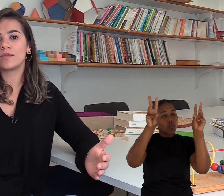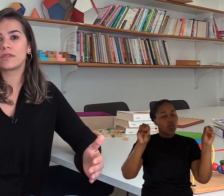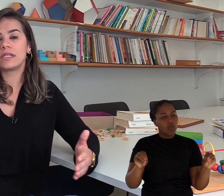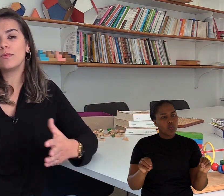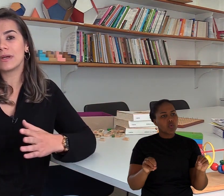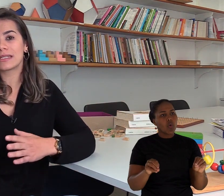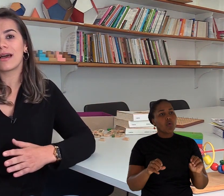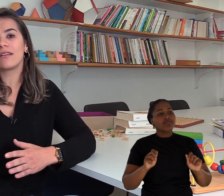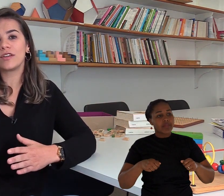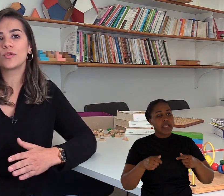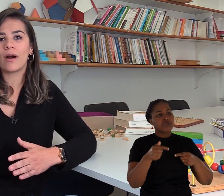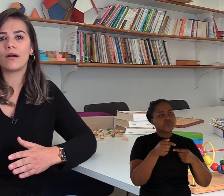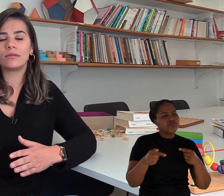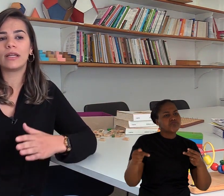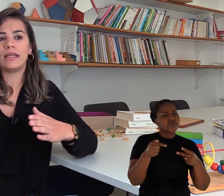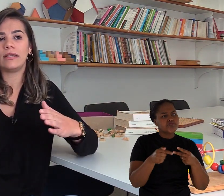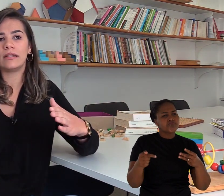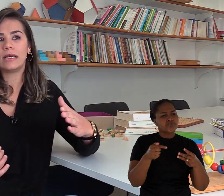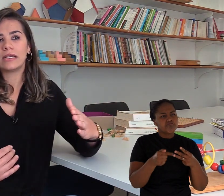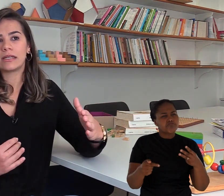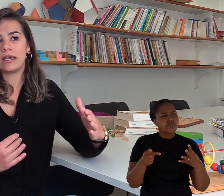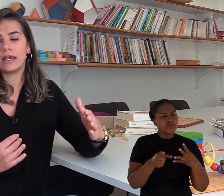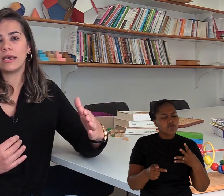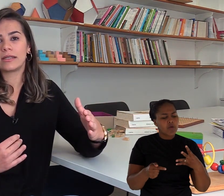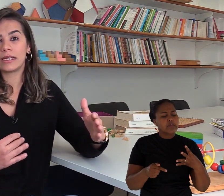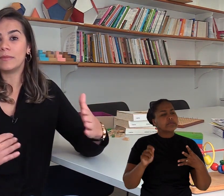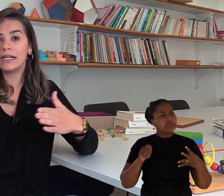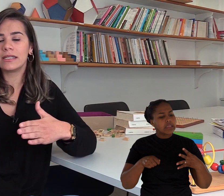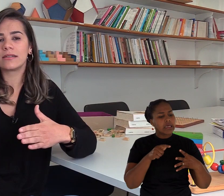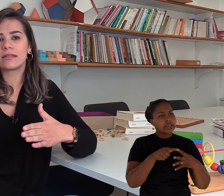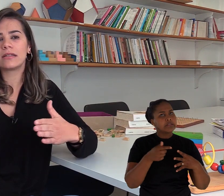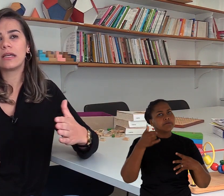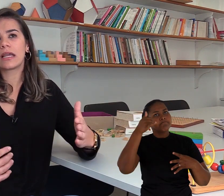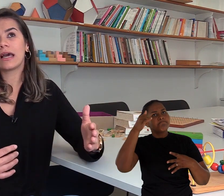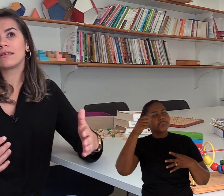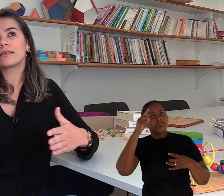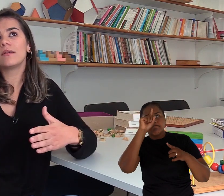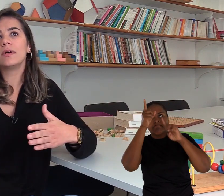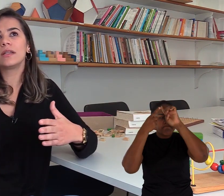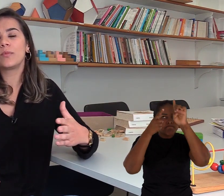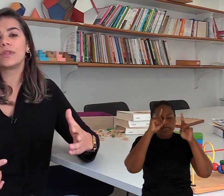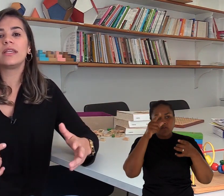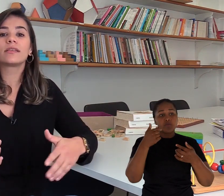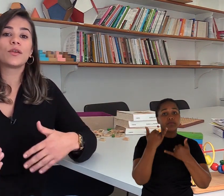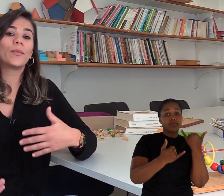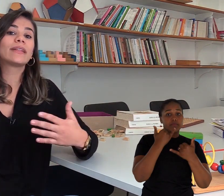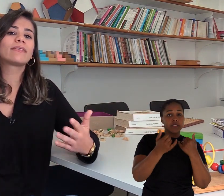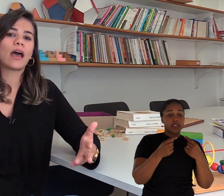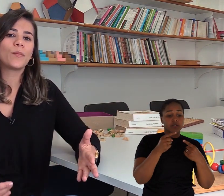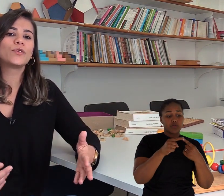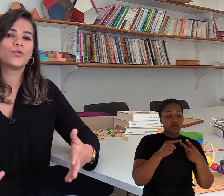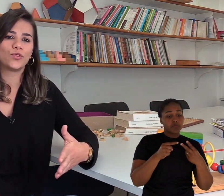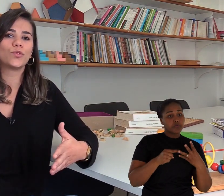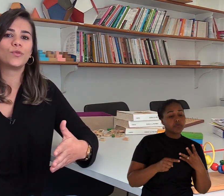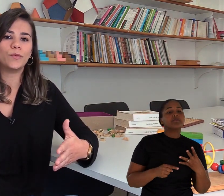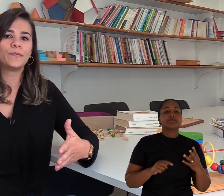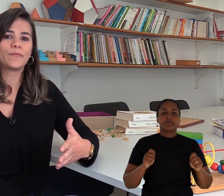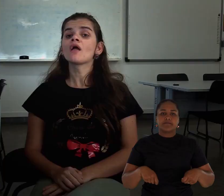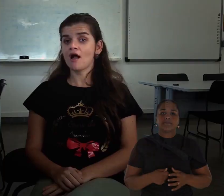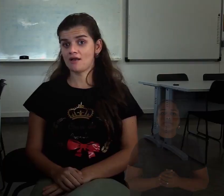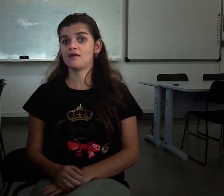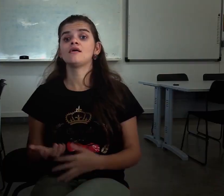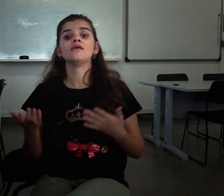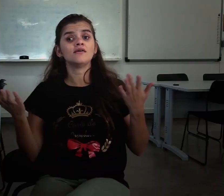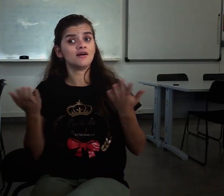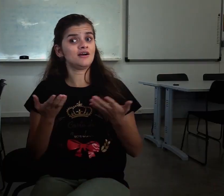Pensamos, se uma sala virtual tem semanas, cada semana poderia ser uma etapa de um jogo.